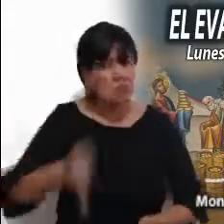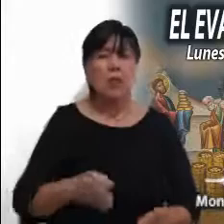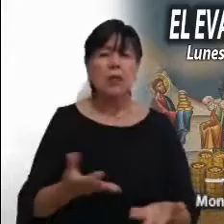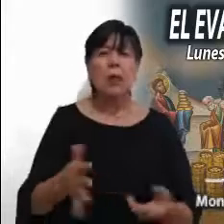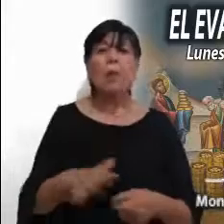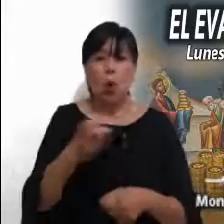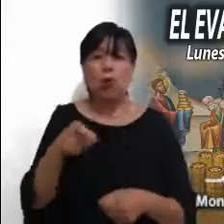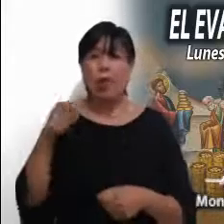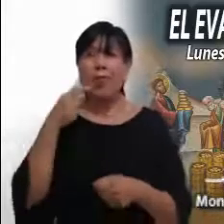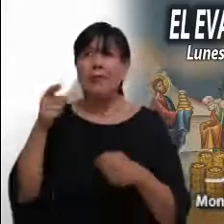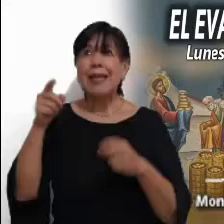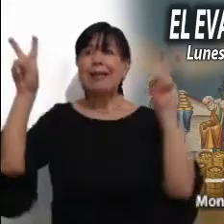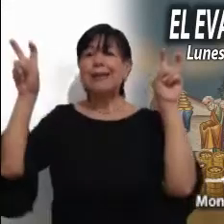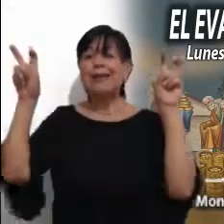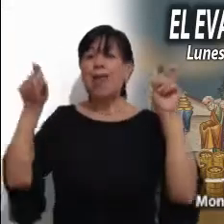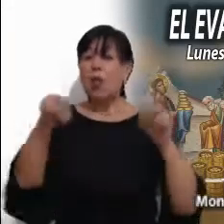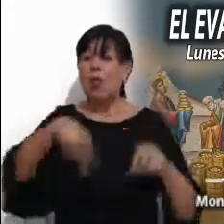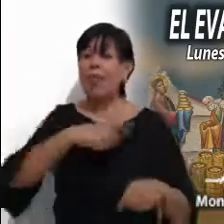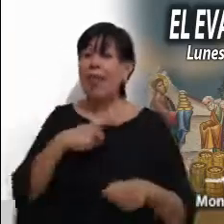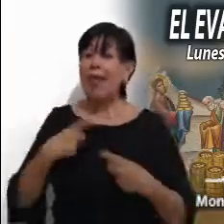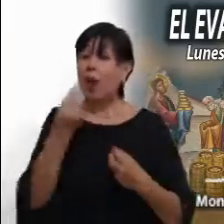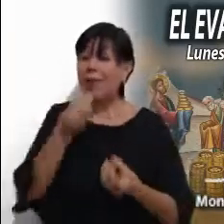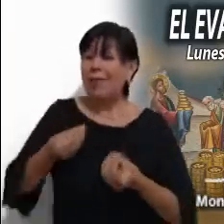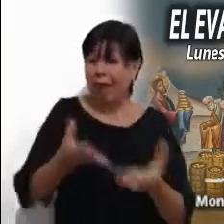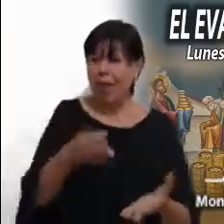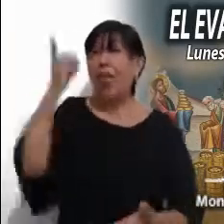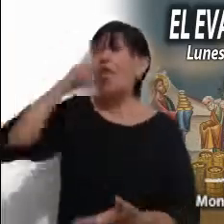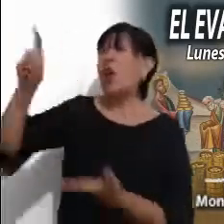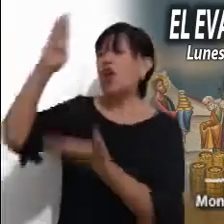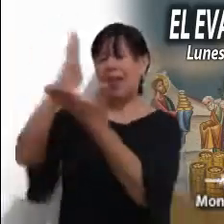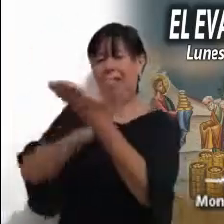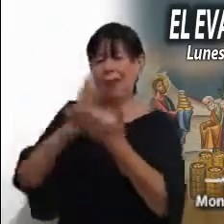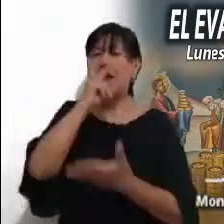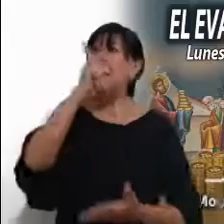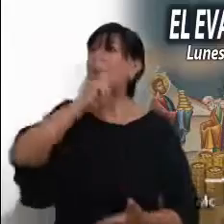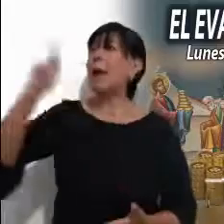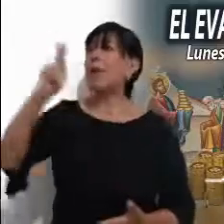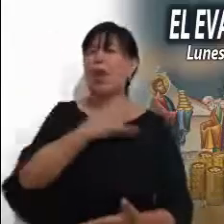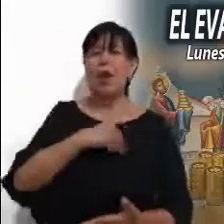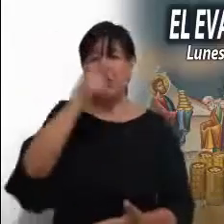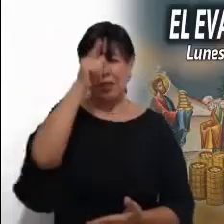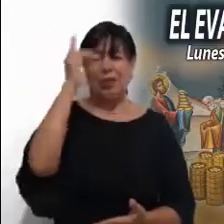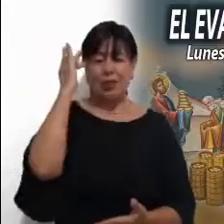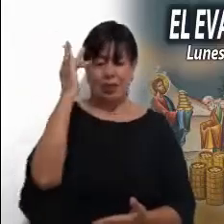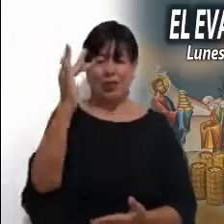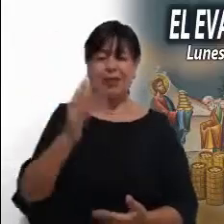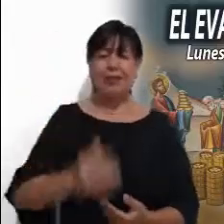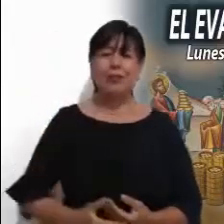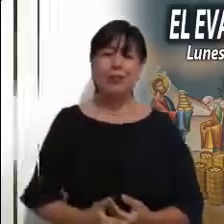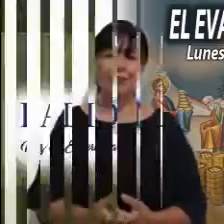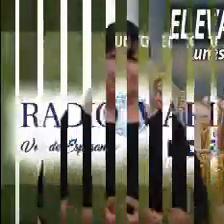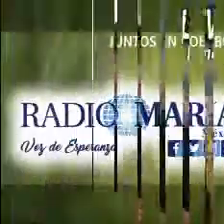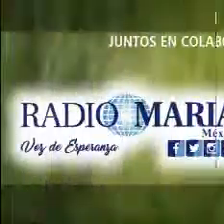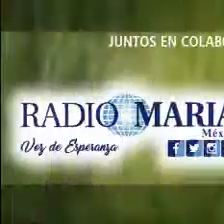Escuchemos denles de comer. El Señor te bendiga en nombre del Padre y del Hijo y del Espíritu